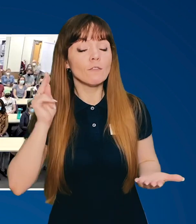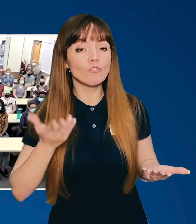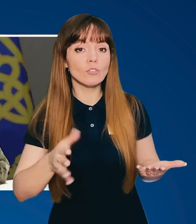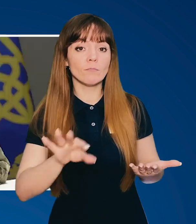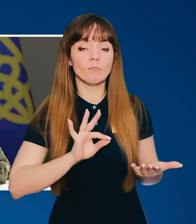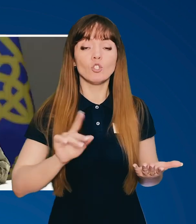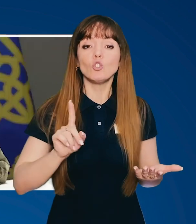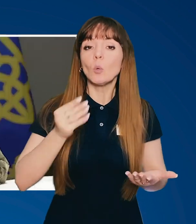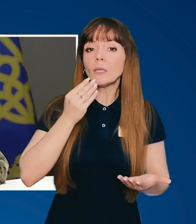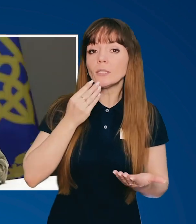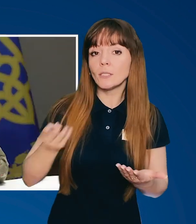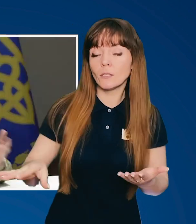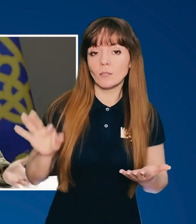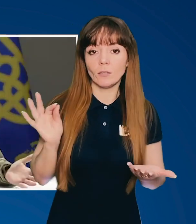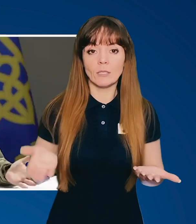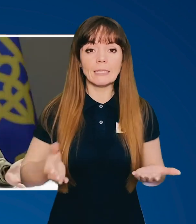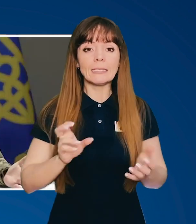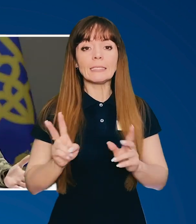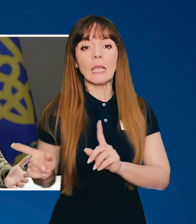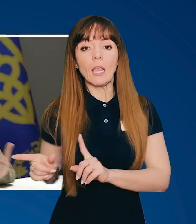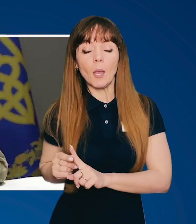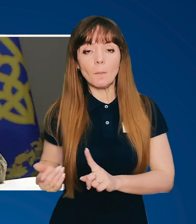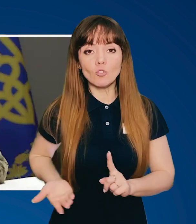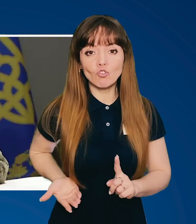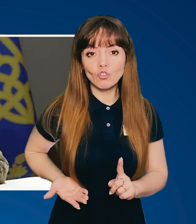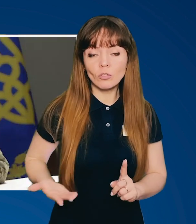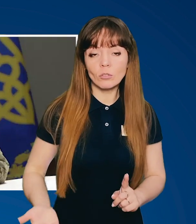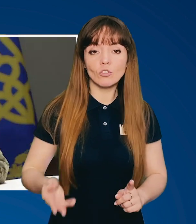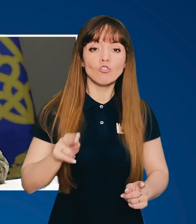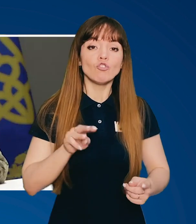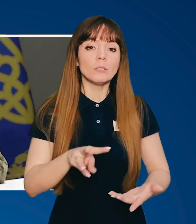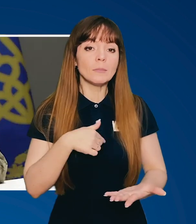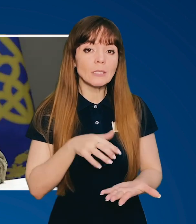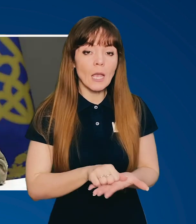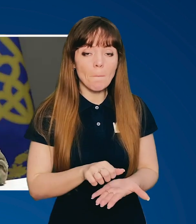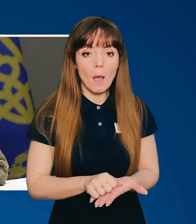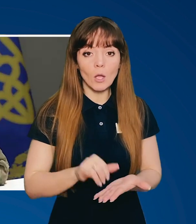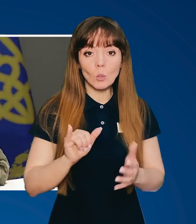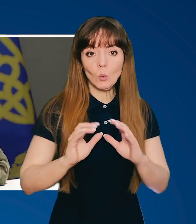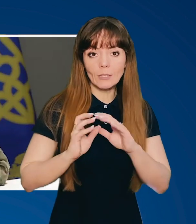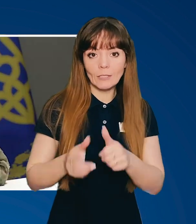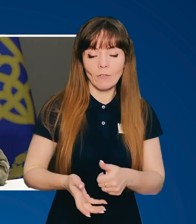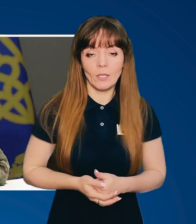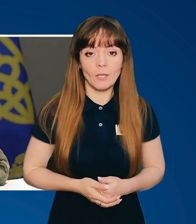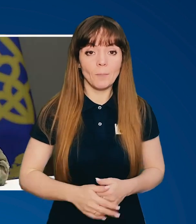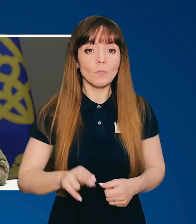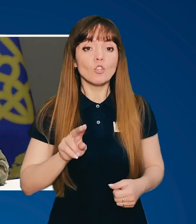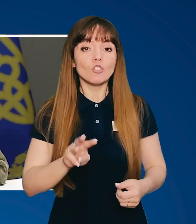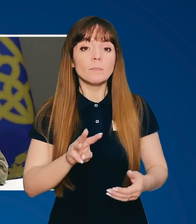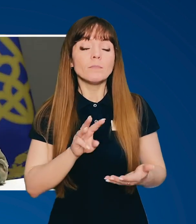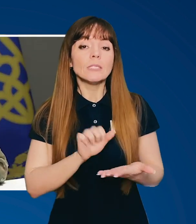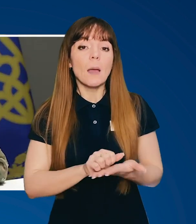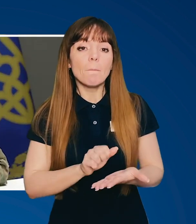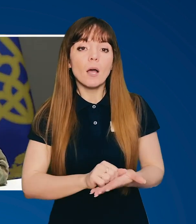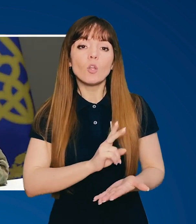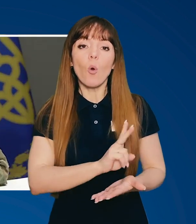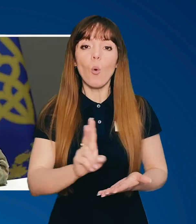де навчитись, що їсти, з ким жити, чим займатися у світі, чим займатися,